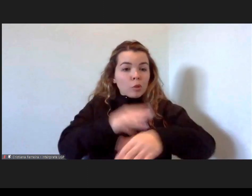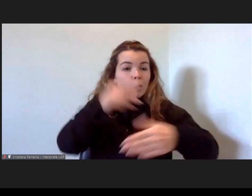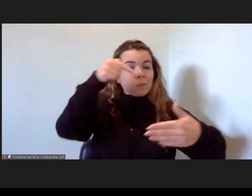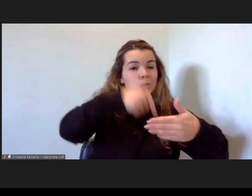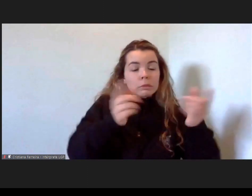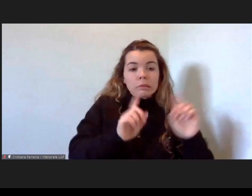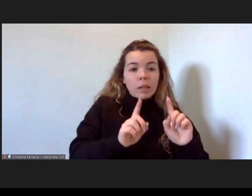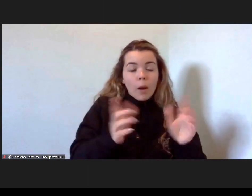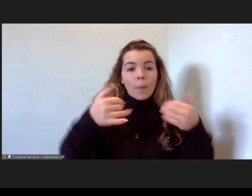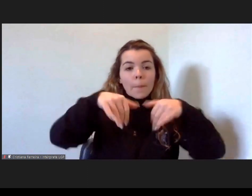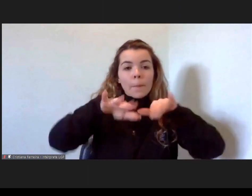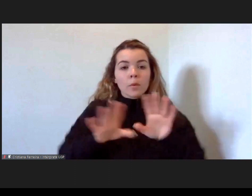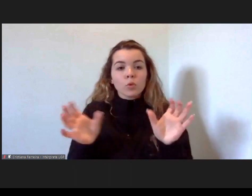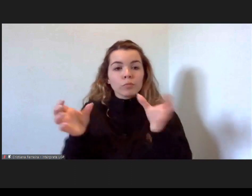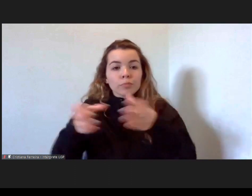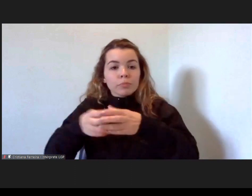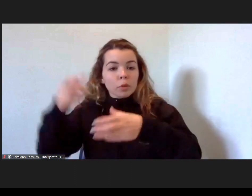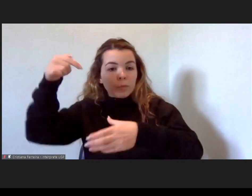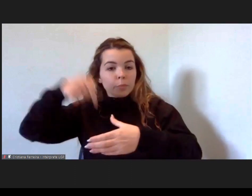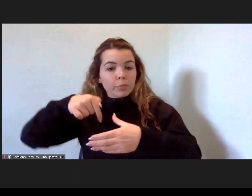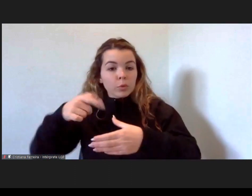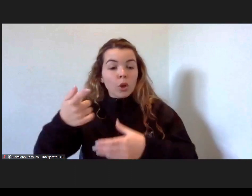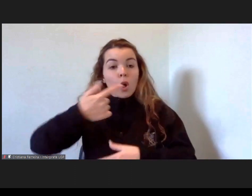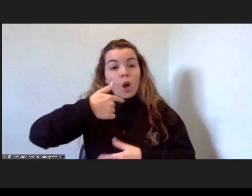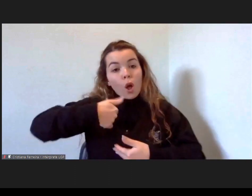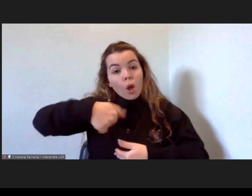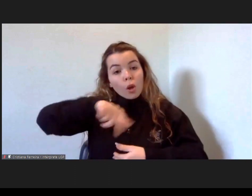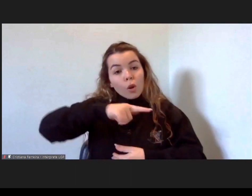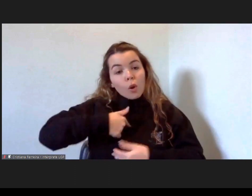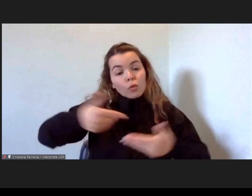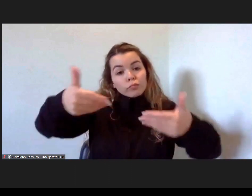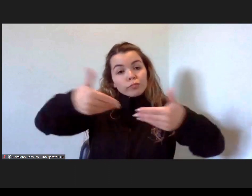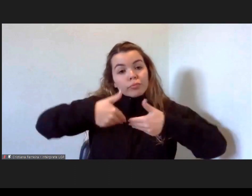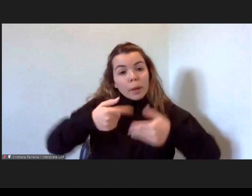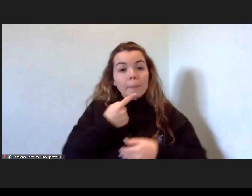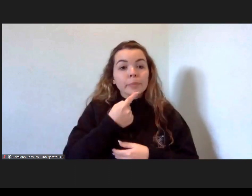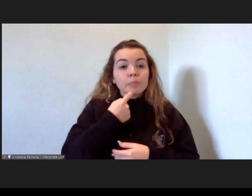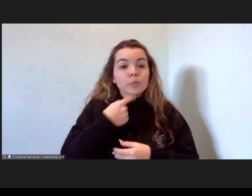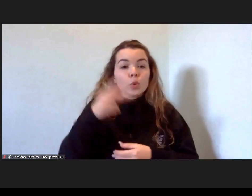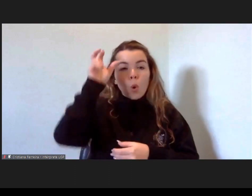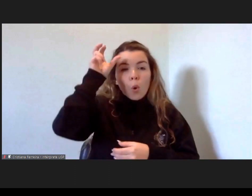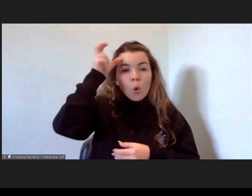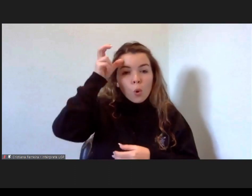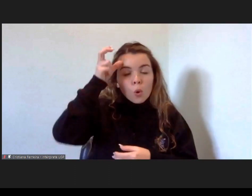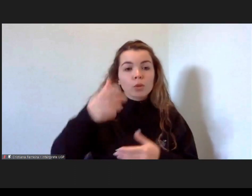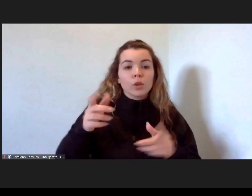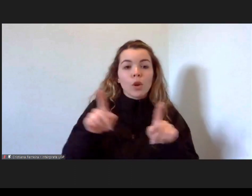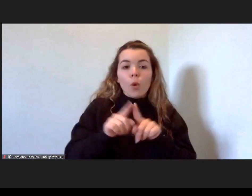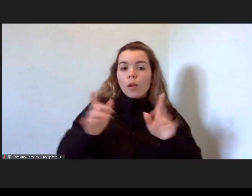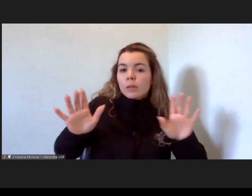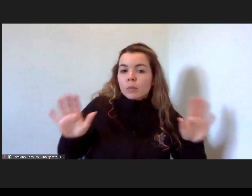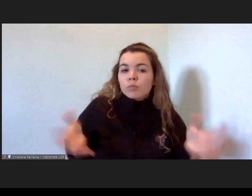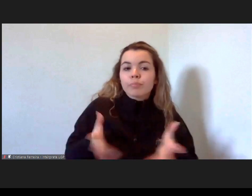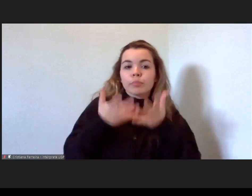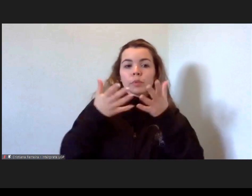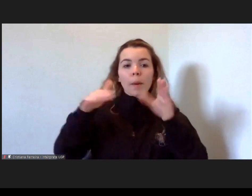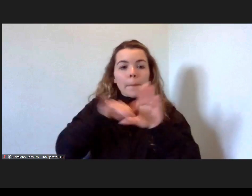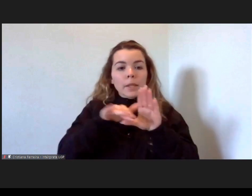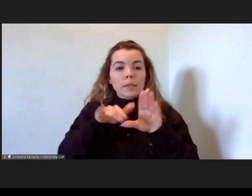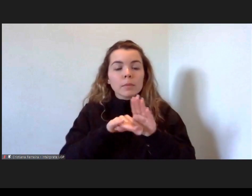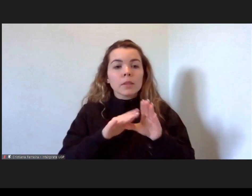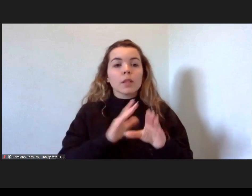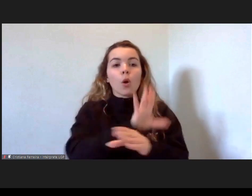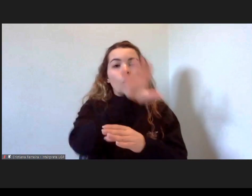Estado de comunidade, nos ajudam a entender conceitos que são hoje de motivação, de participação, de inclusão,